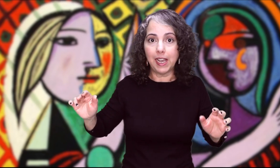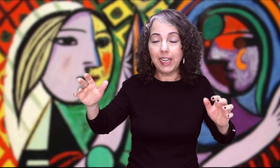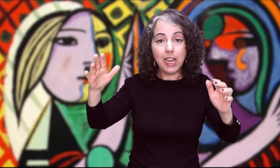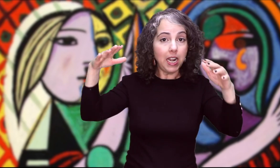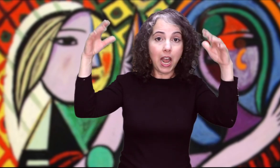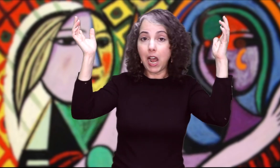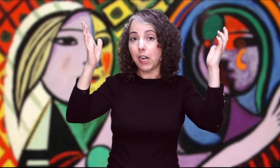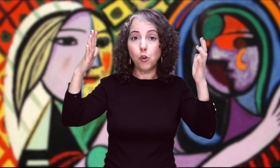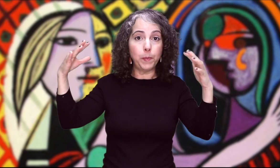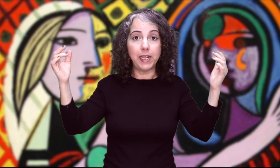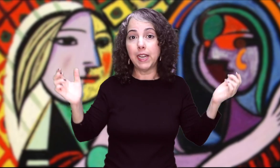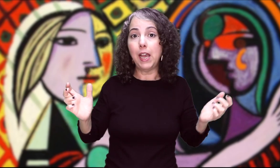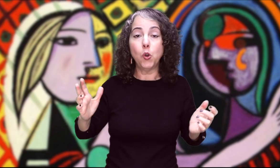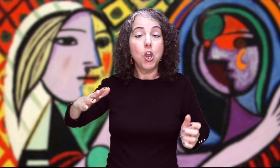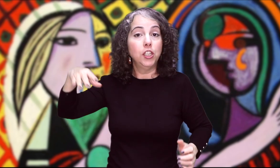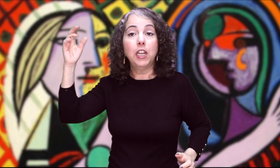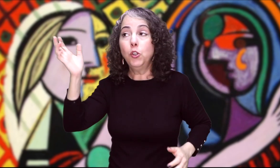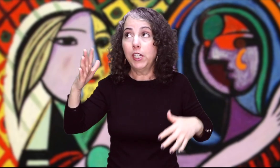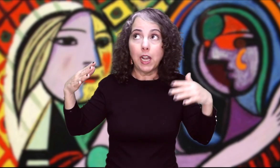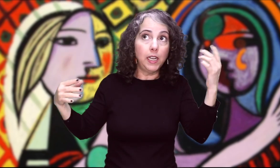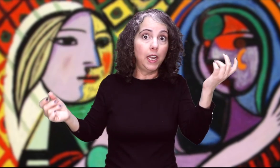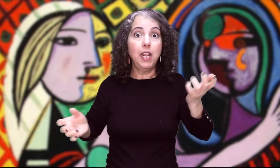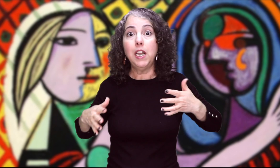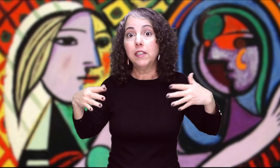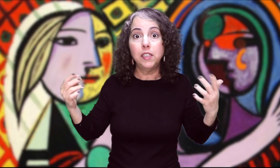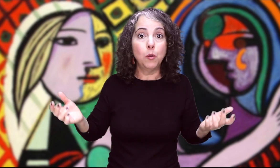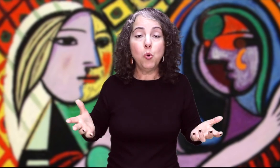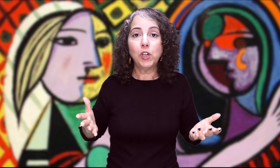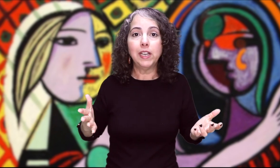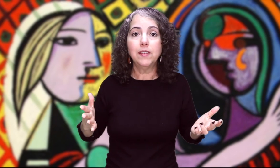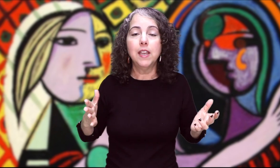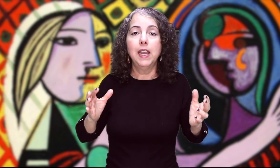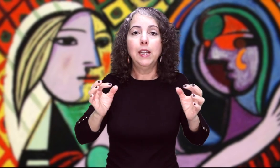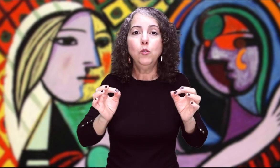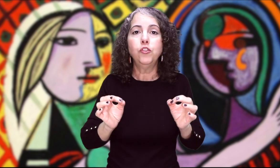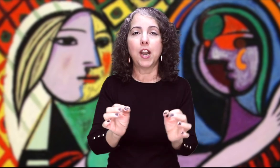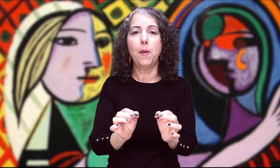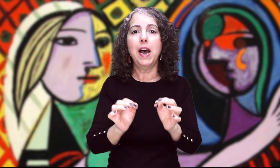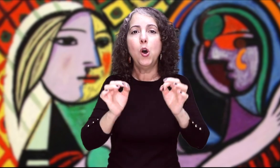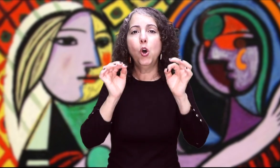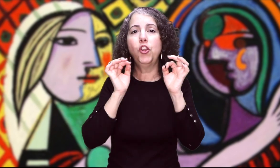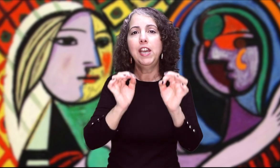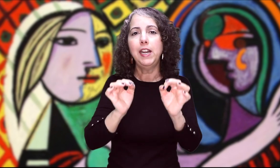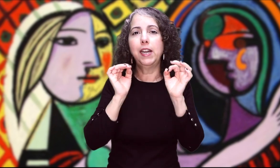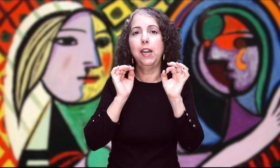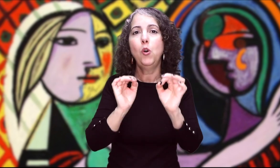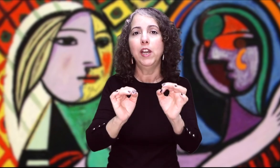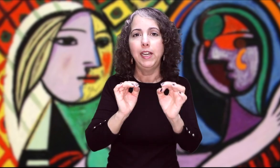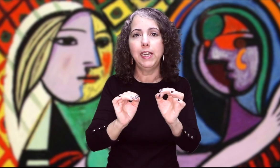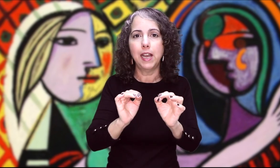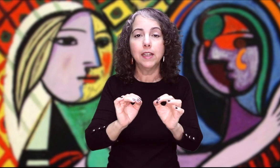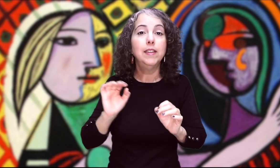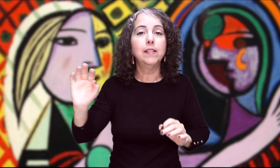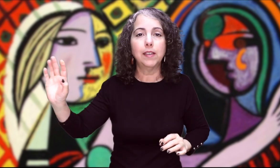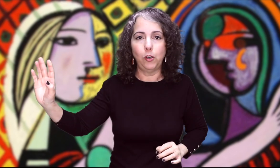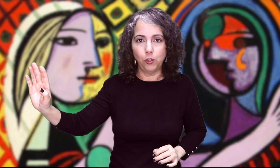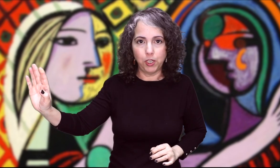aquel largo peinado lleno de caireles y de bucles Era un trabajo de relojería del salón de